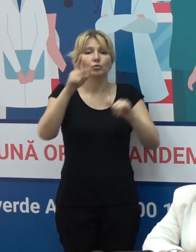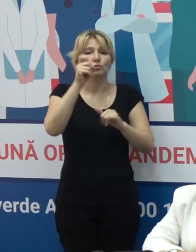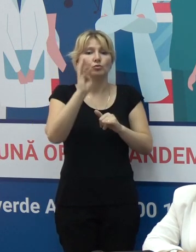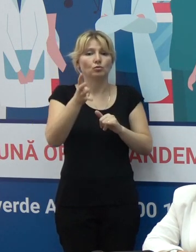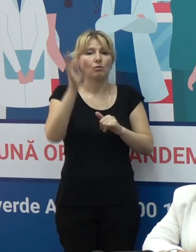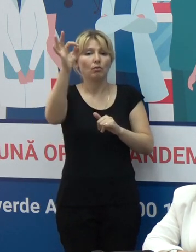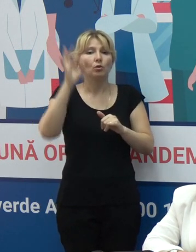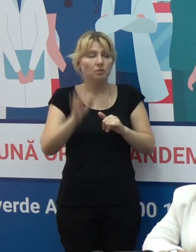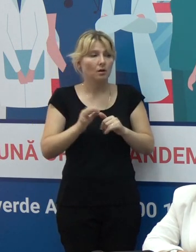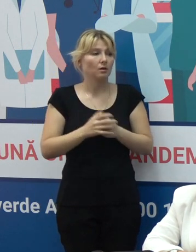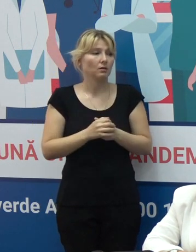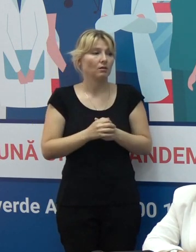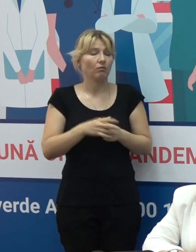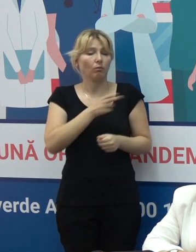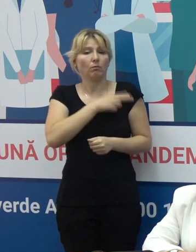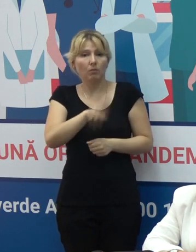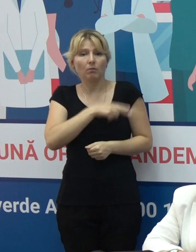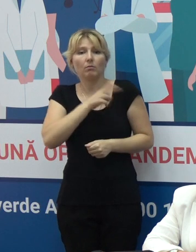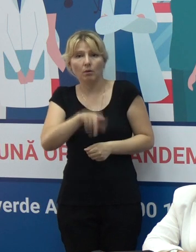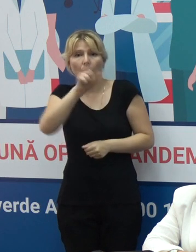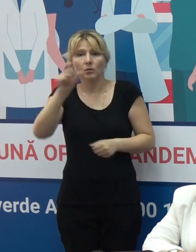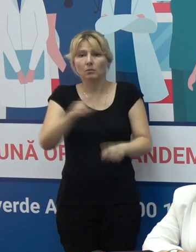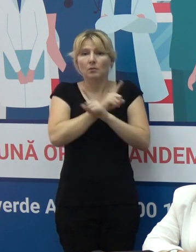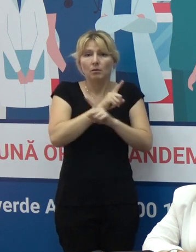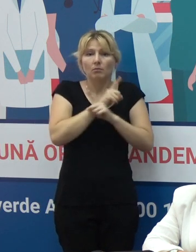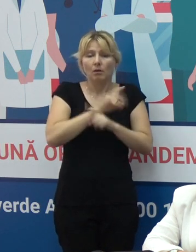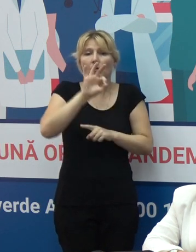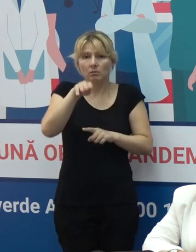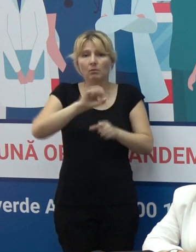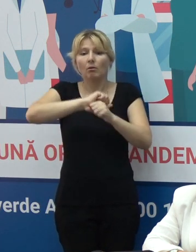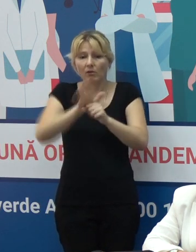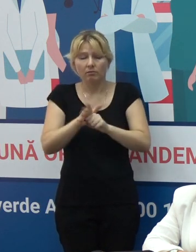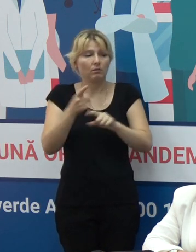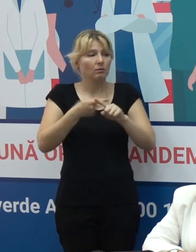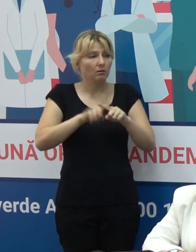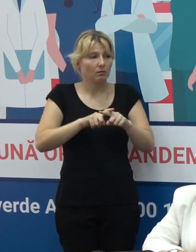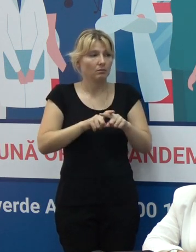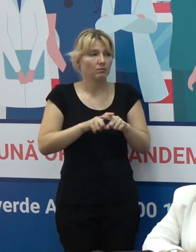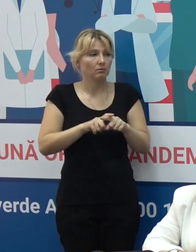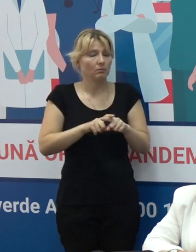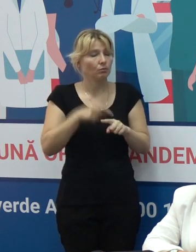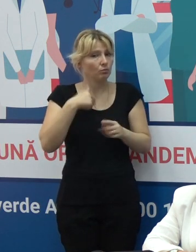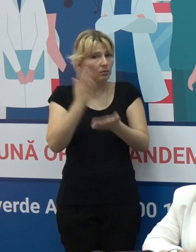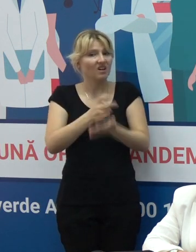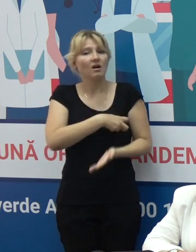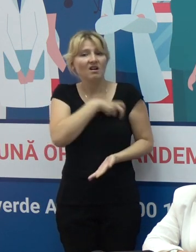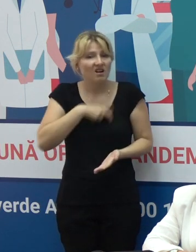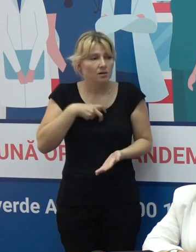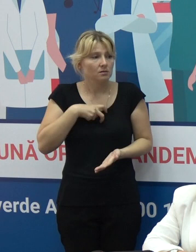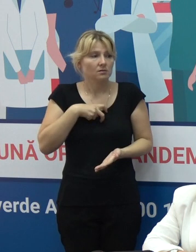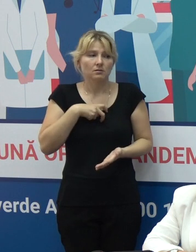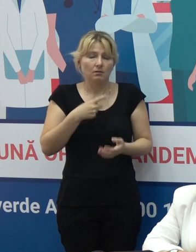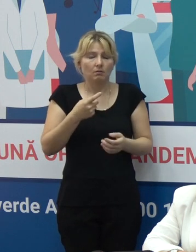% a decesilor cauzate de COVID, ceea ce înseamnă că suntem la un risc iminent